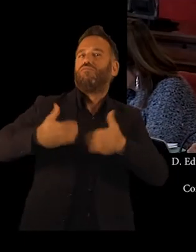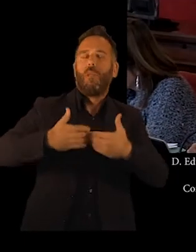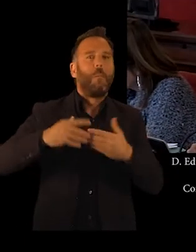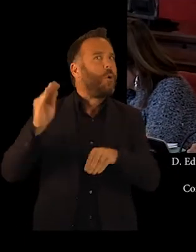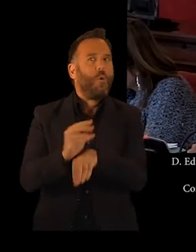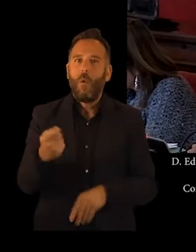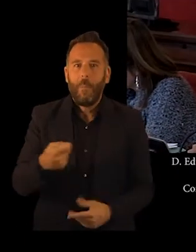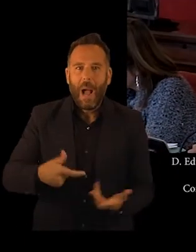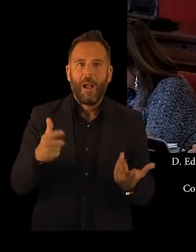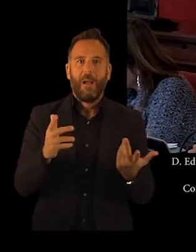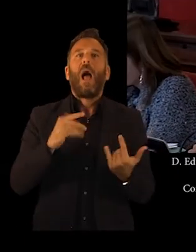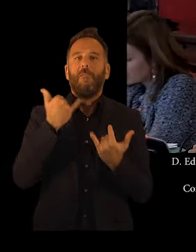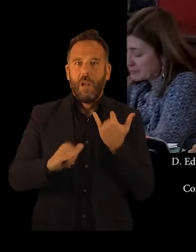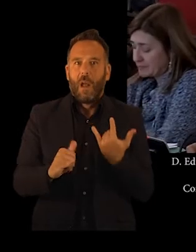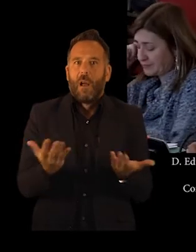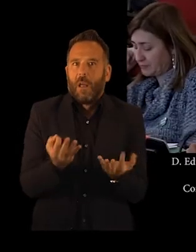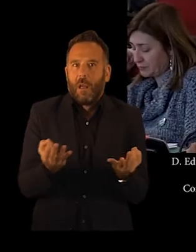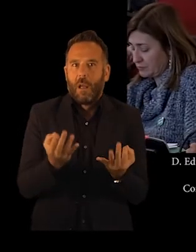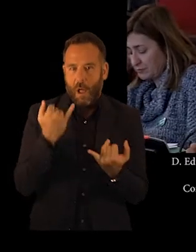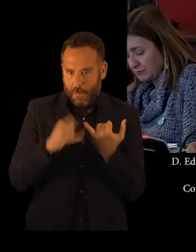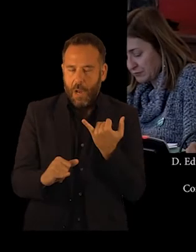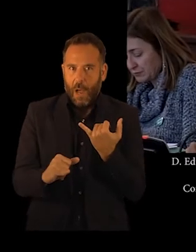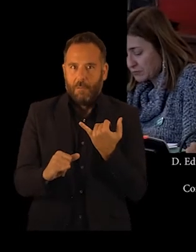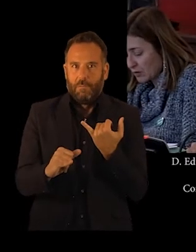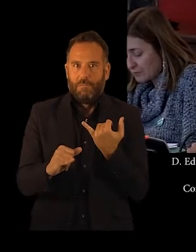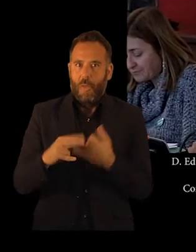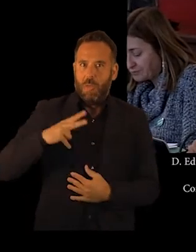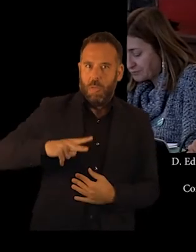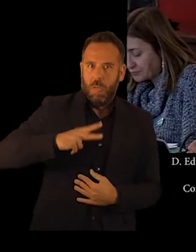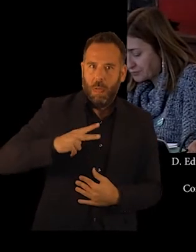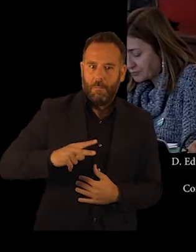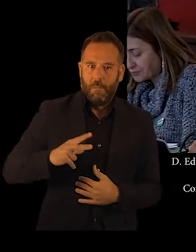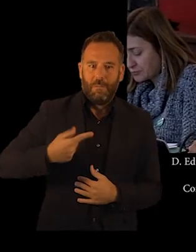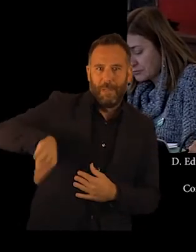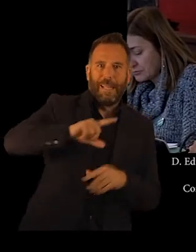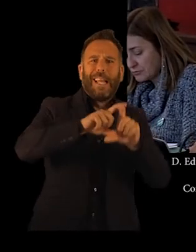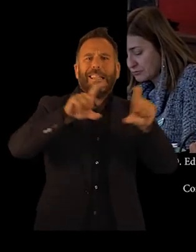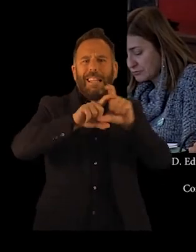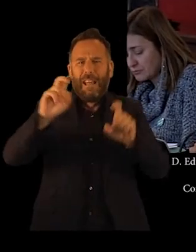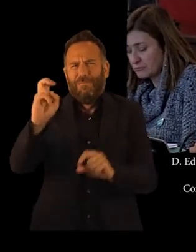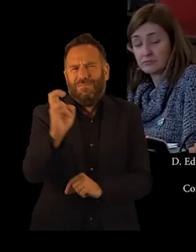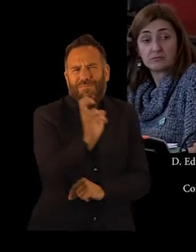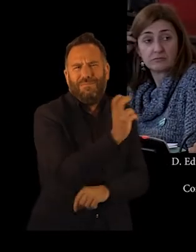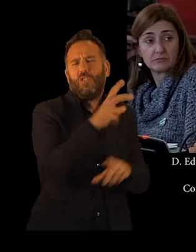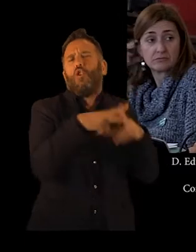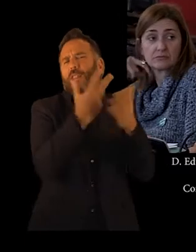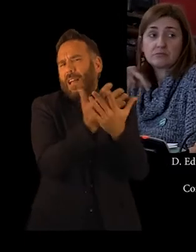derivados de los cuales se resultan deudas a favor de distintos colectivos sociales.